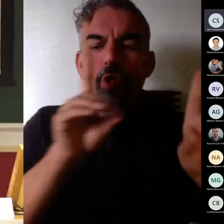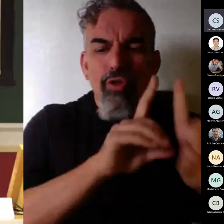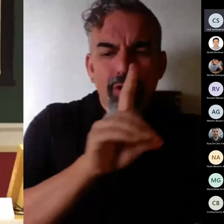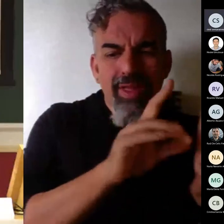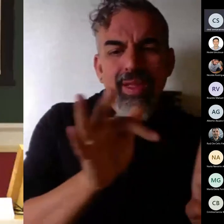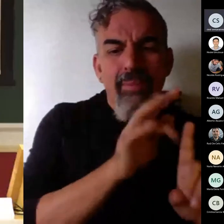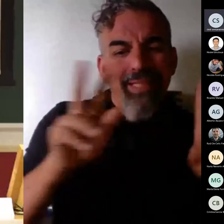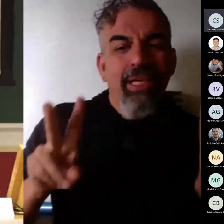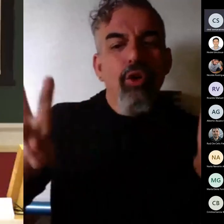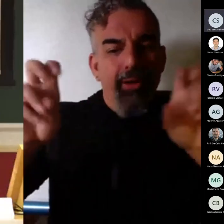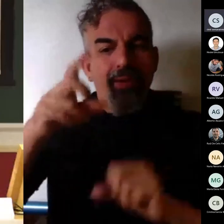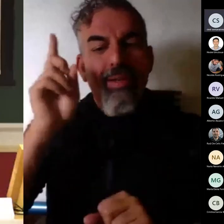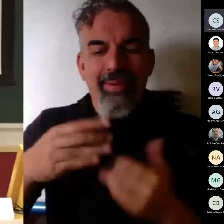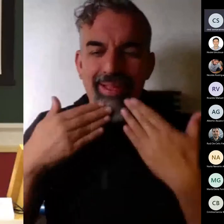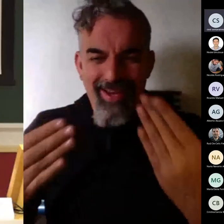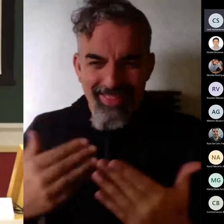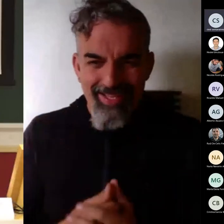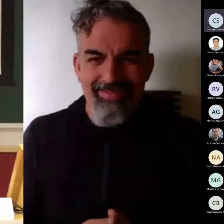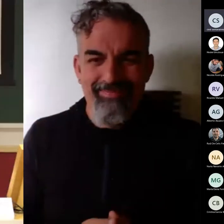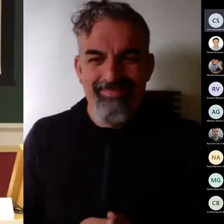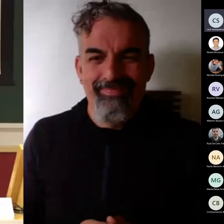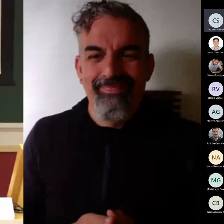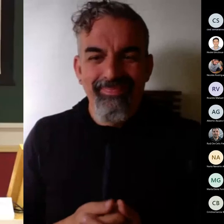muchas gracias por este último aporte